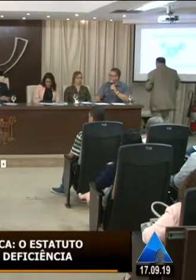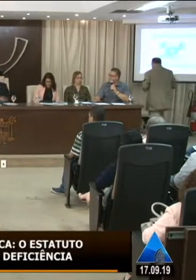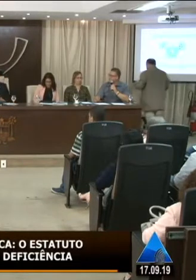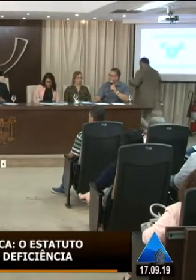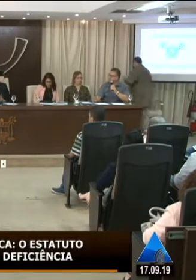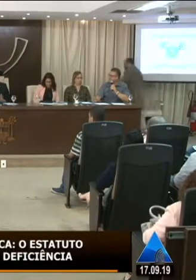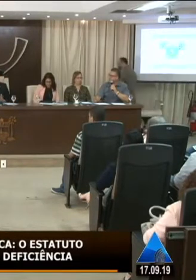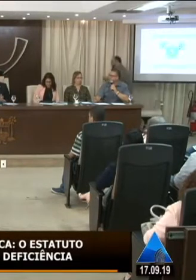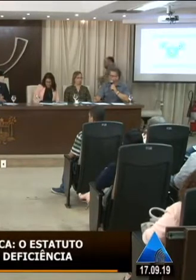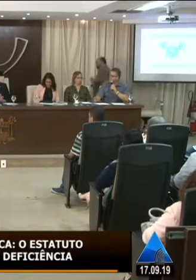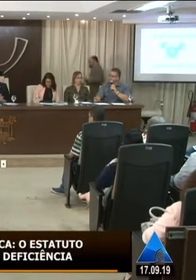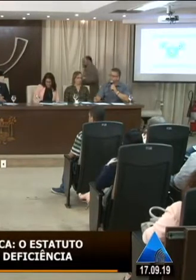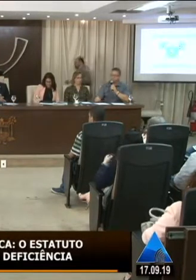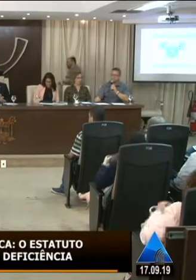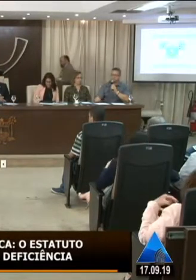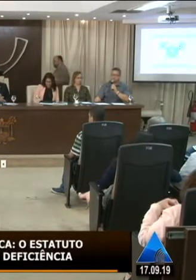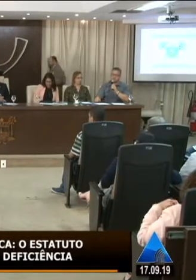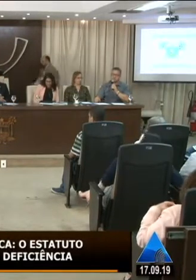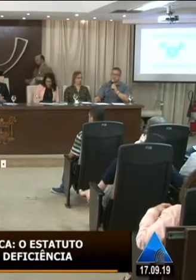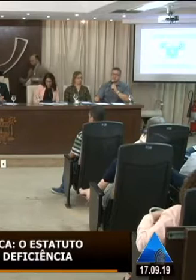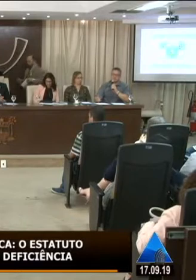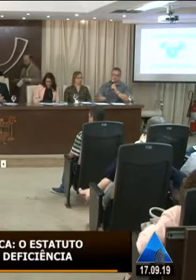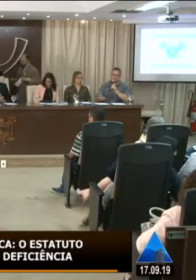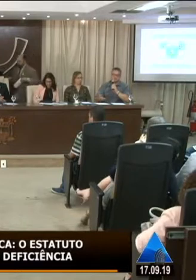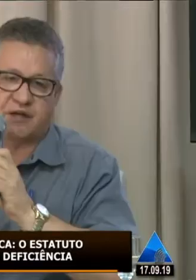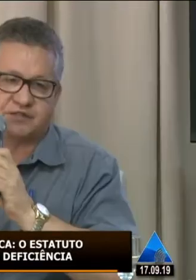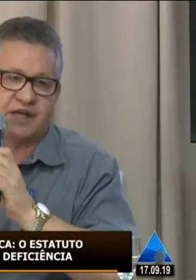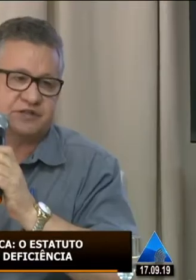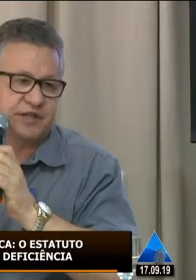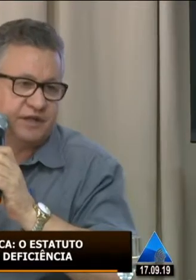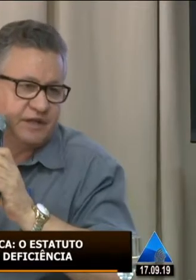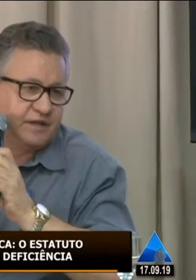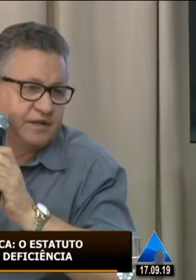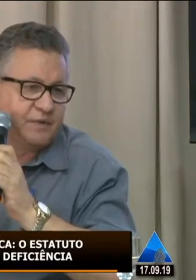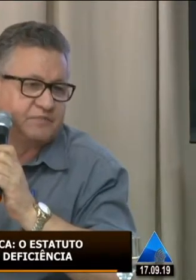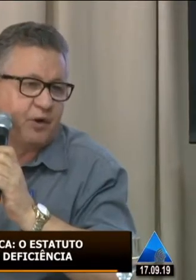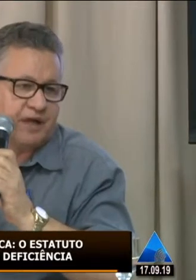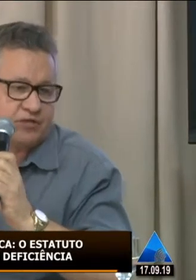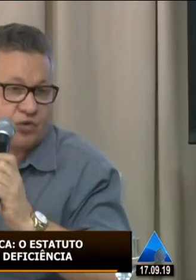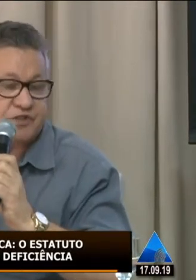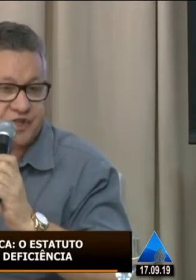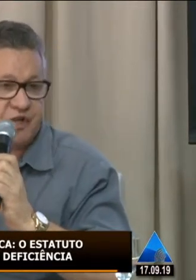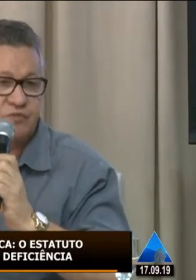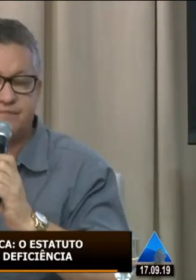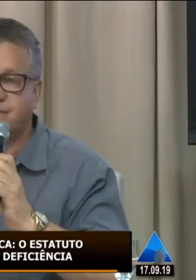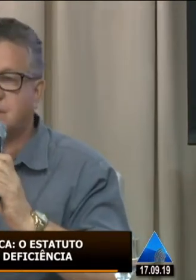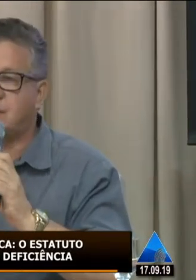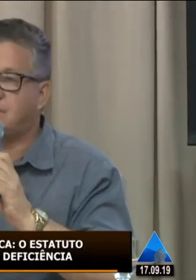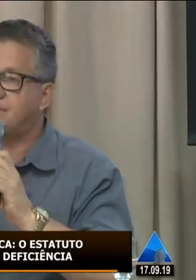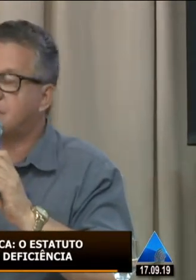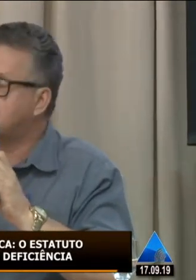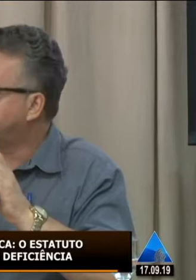que fazemos o movimento da pessoa com deficiência e, principalmente, o Conselho,